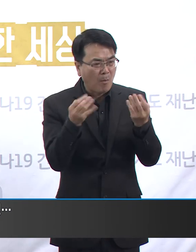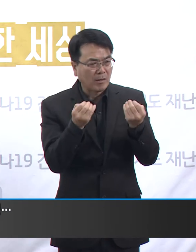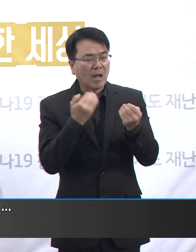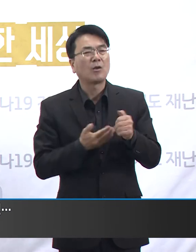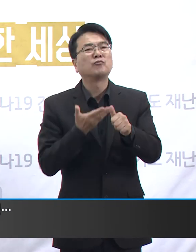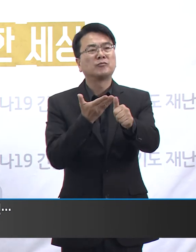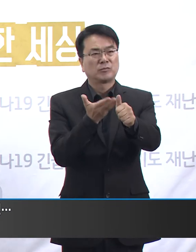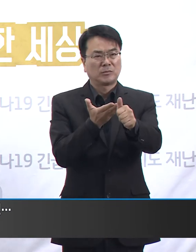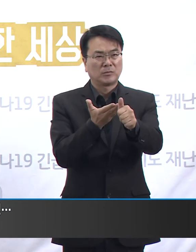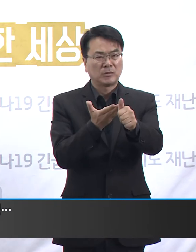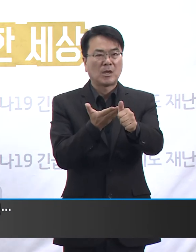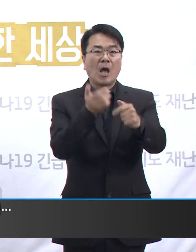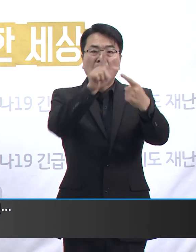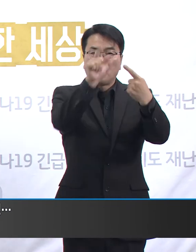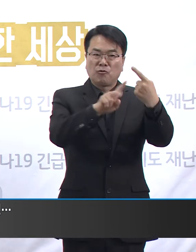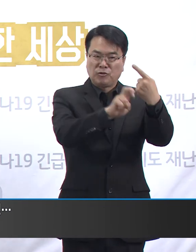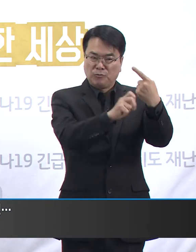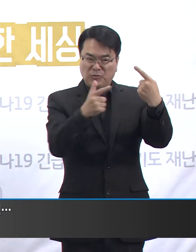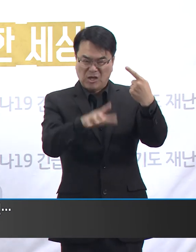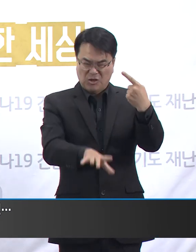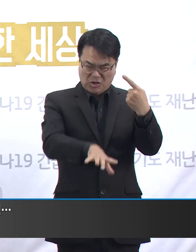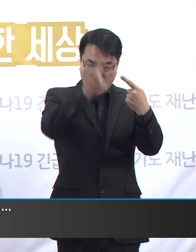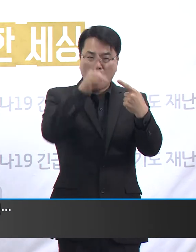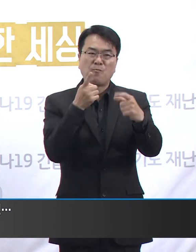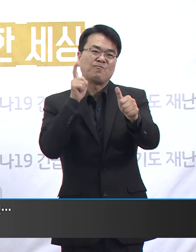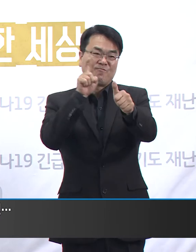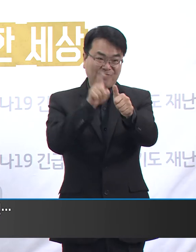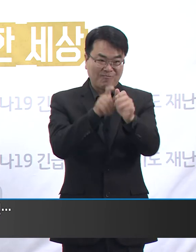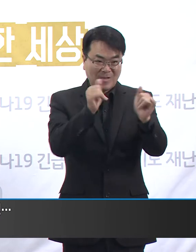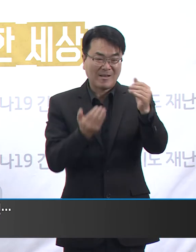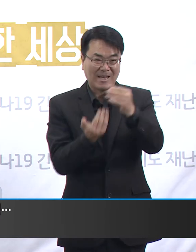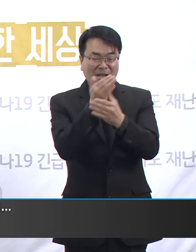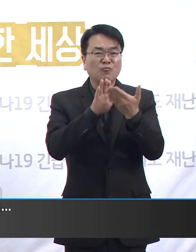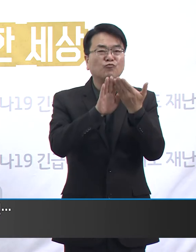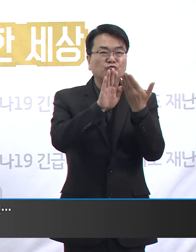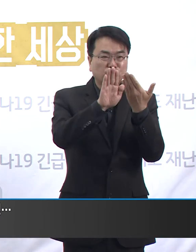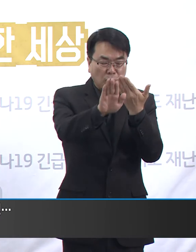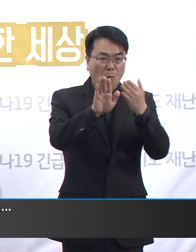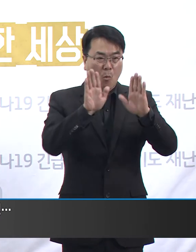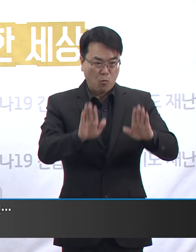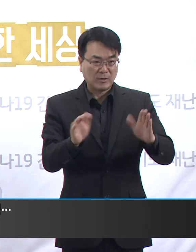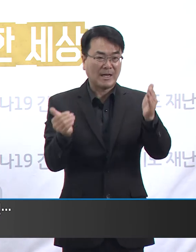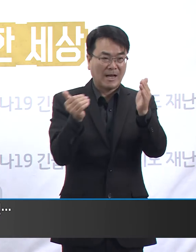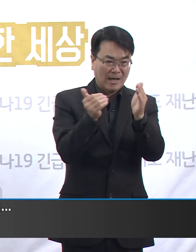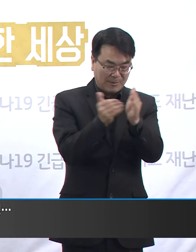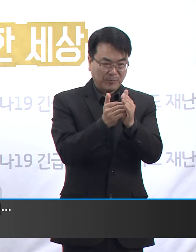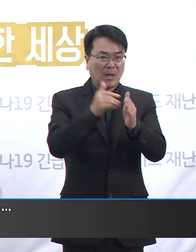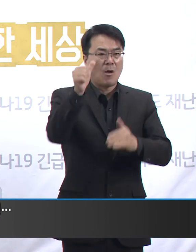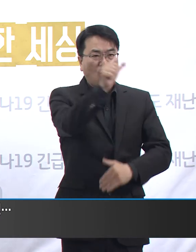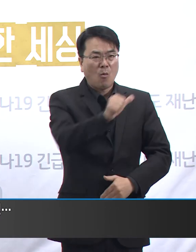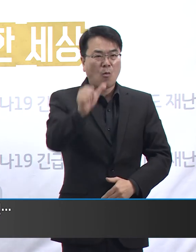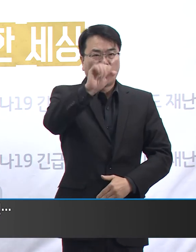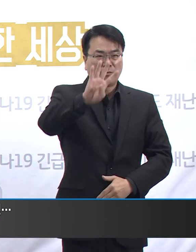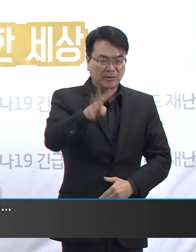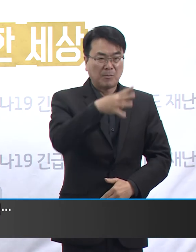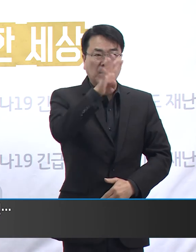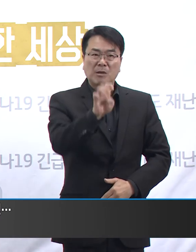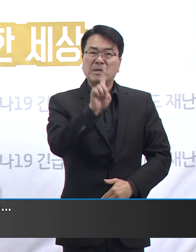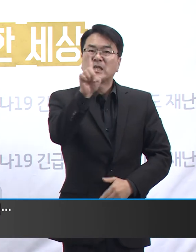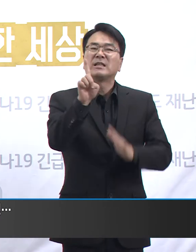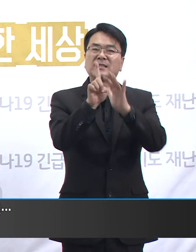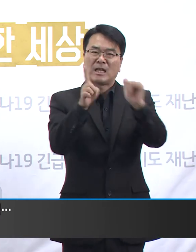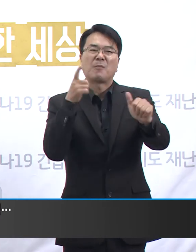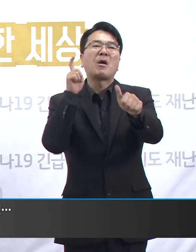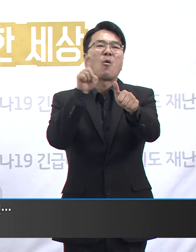1월 26일 도내 첫 코로나19 환자가 보고된 뒤 11월 1일 0시 기준 총 5,441명의